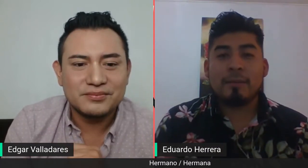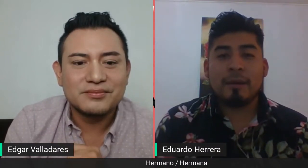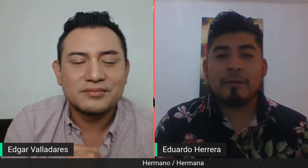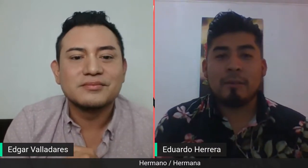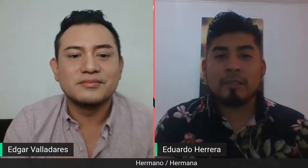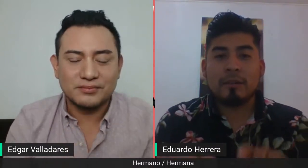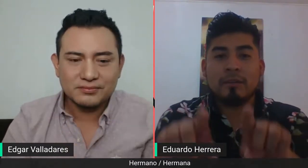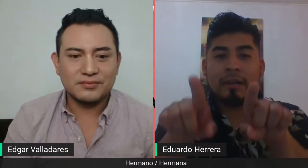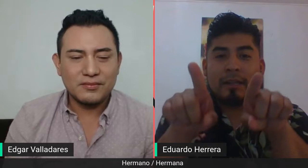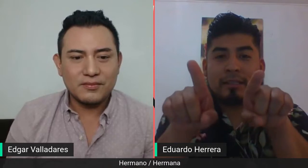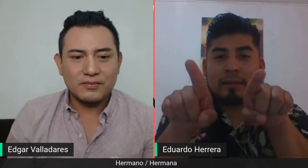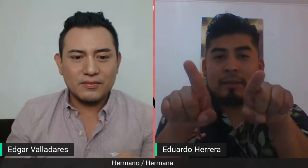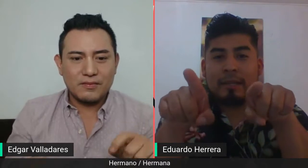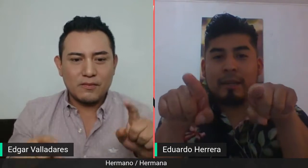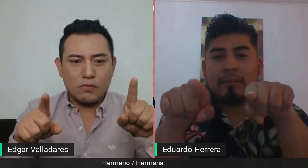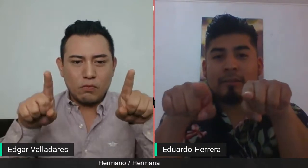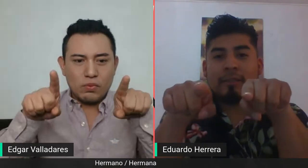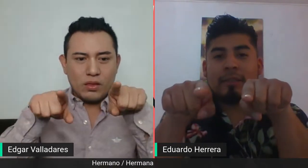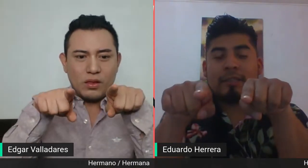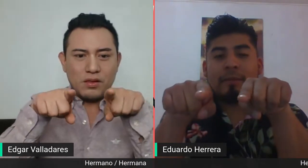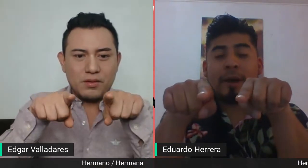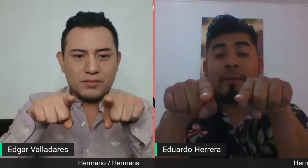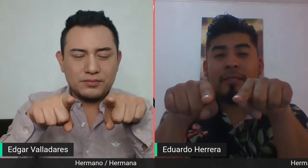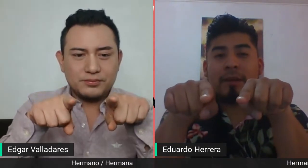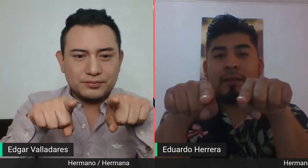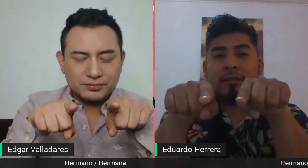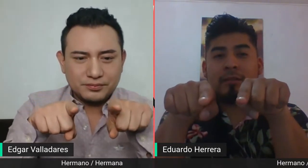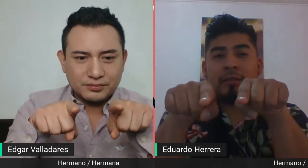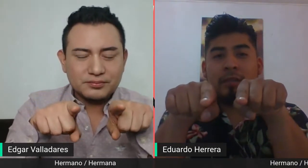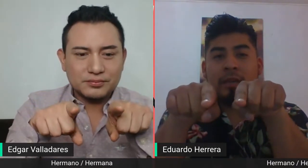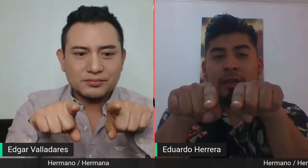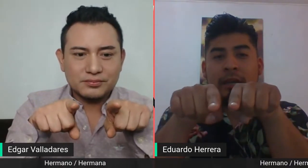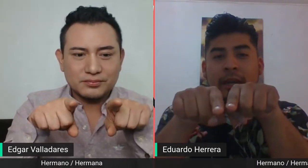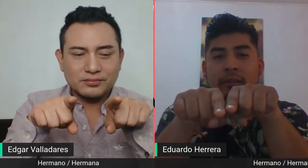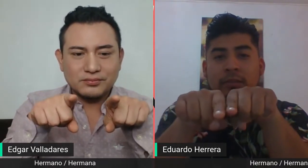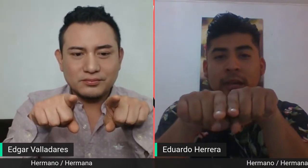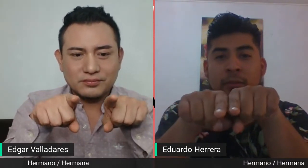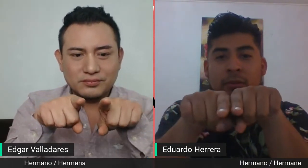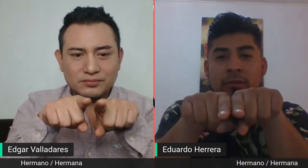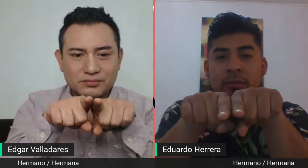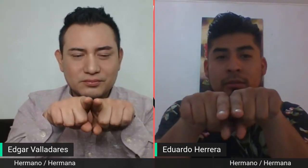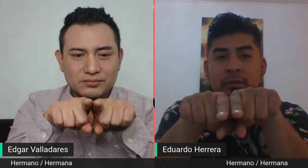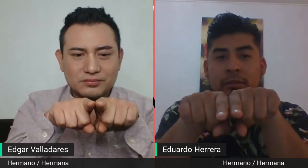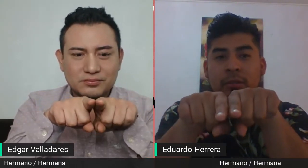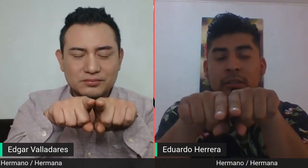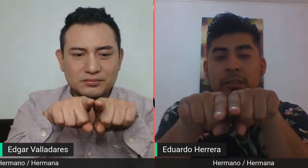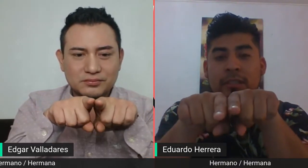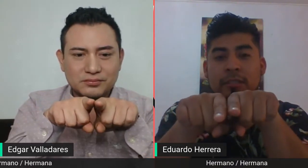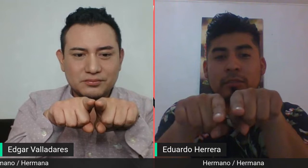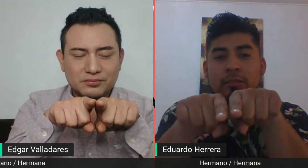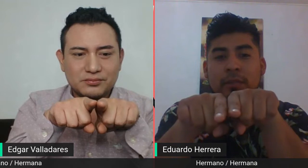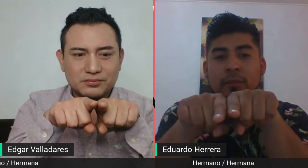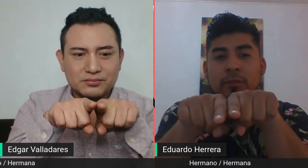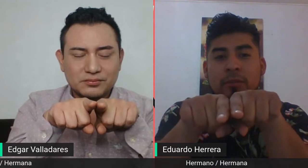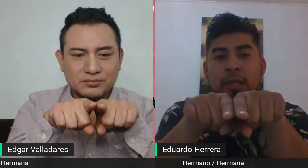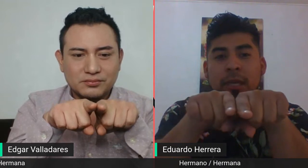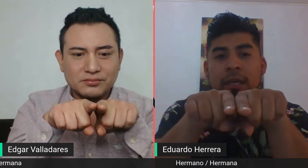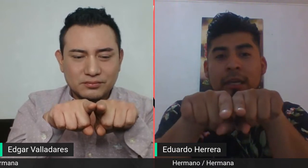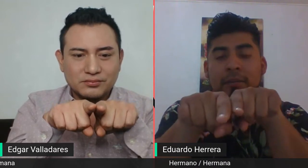de hermano vamos a colocar de esta manera ambas manos, las juntamos, los índices los juntamos y